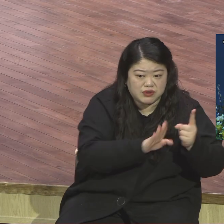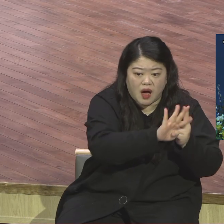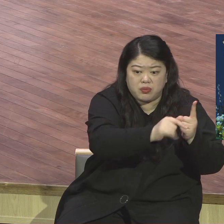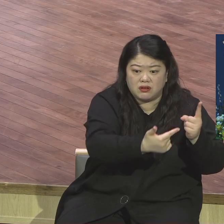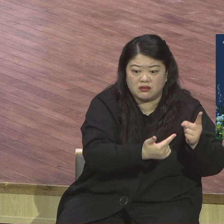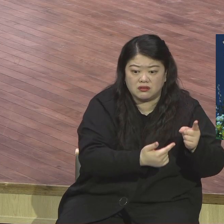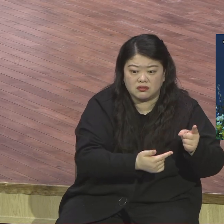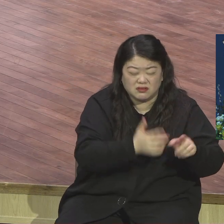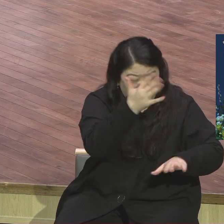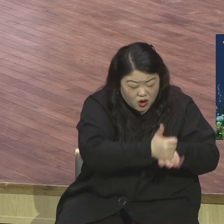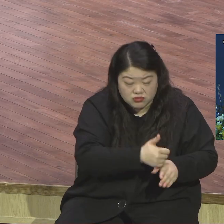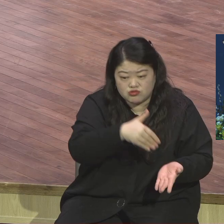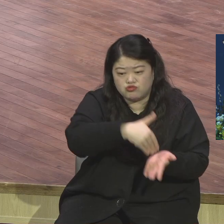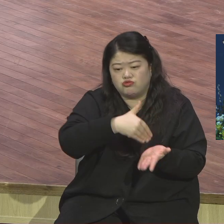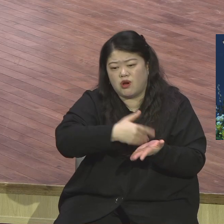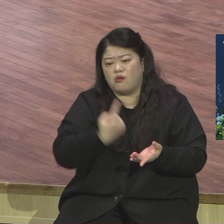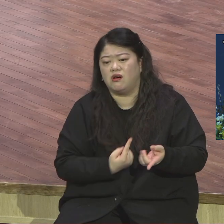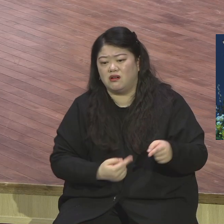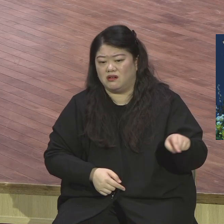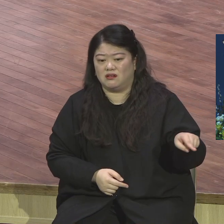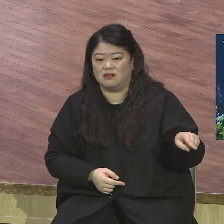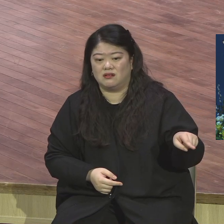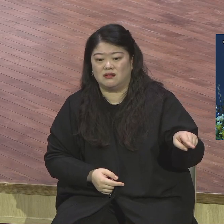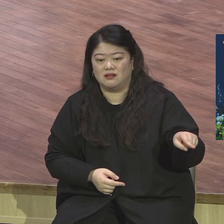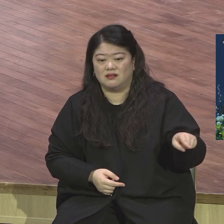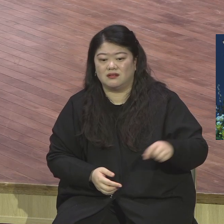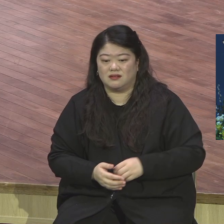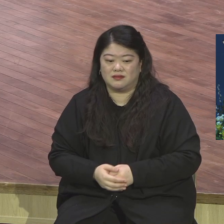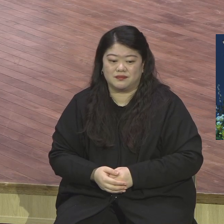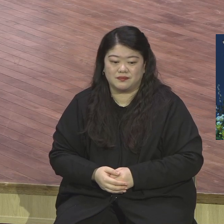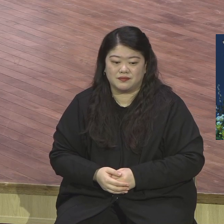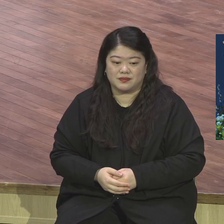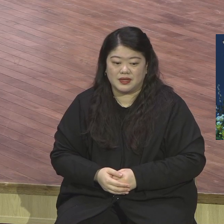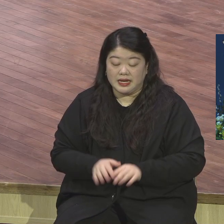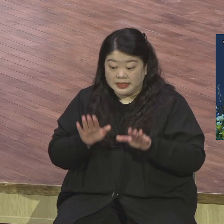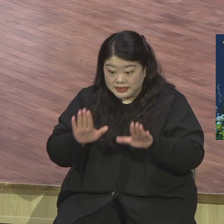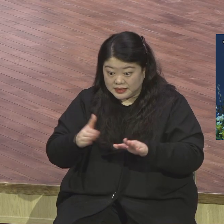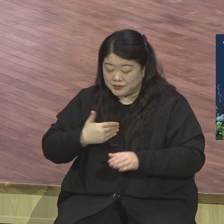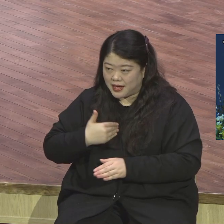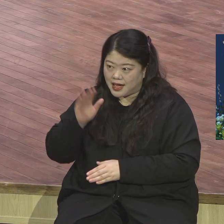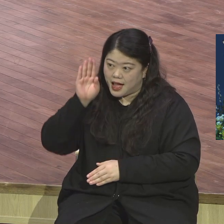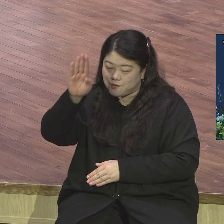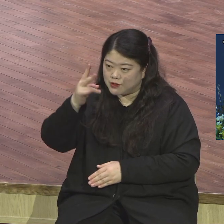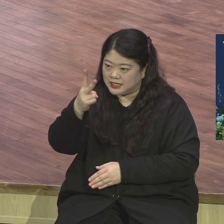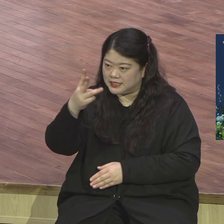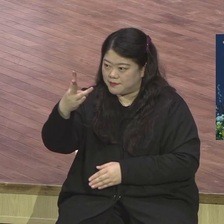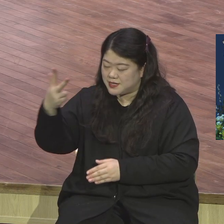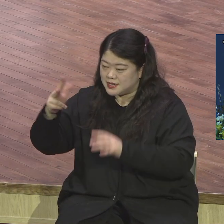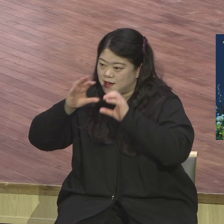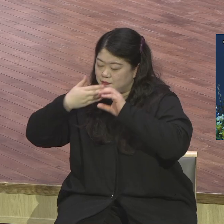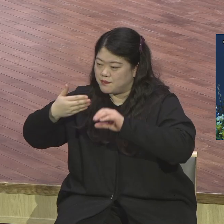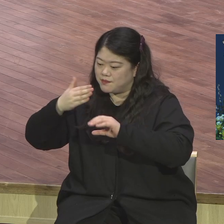이 삼칠 오천종족 향하여 어느 한 부분이라도 내가 맡아서 하나님의 소원을 이루고 있다고 하면